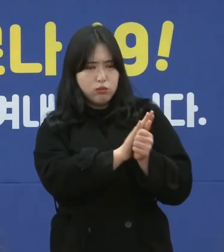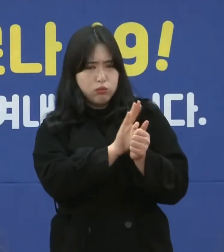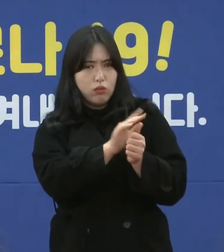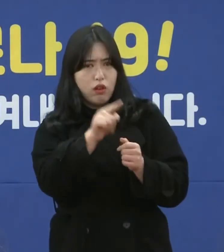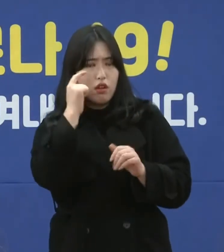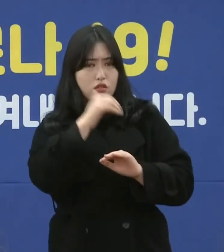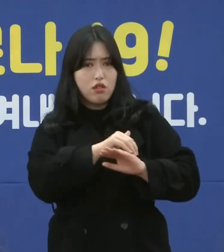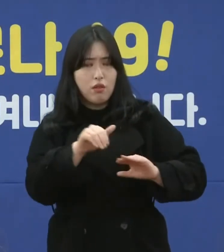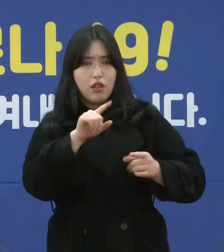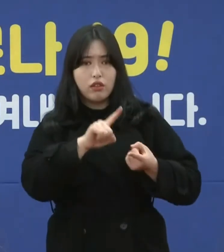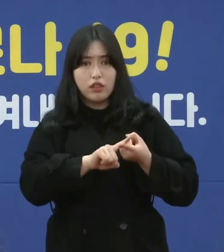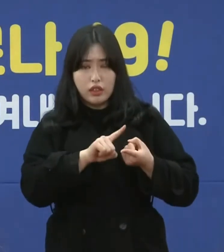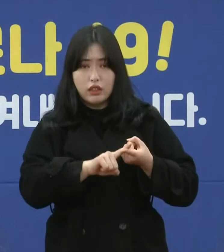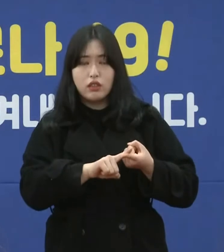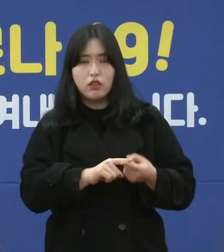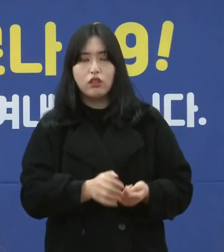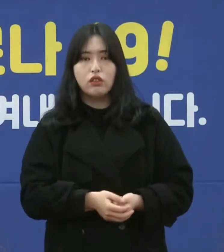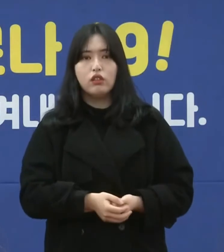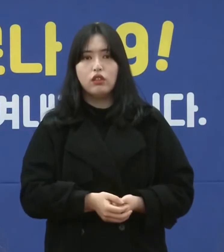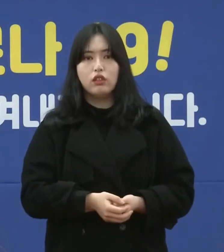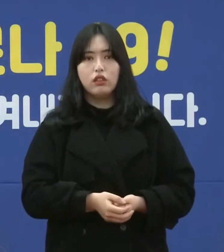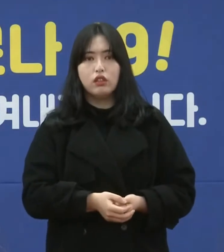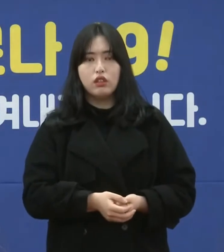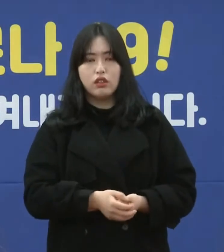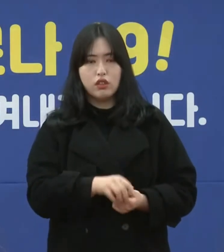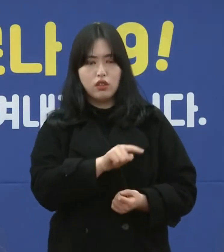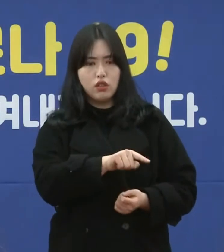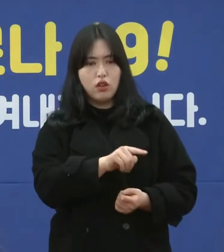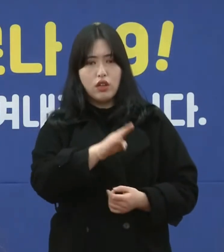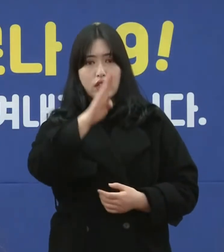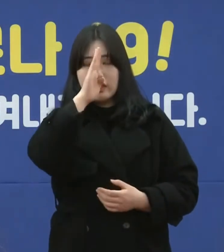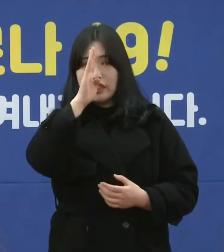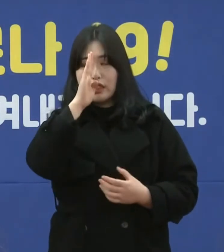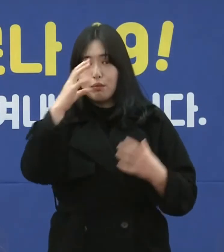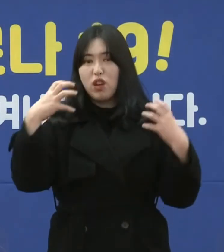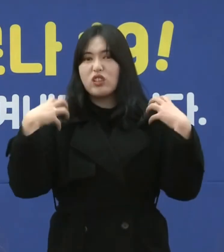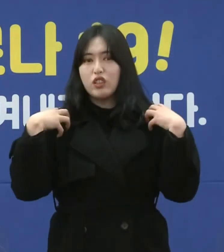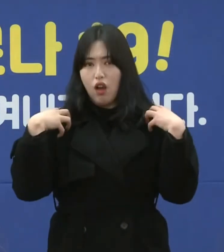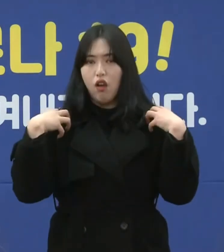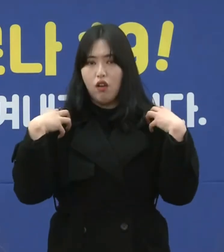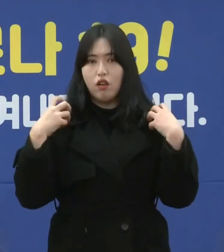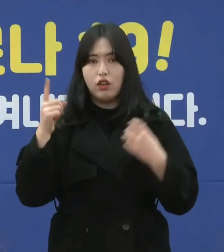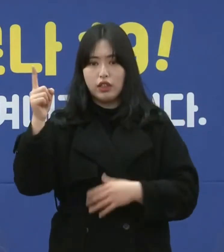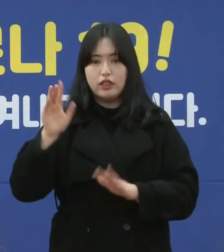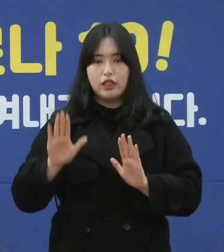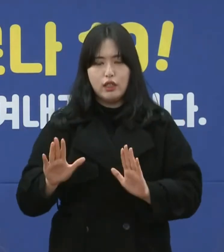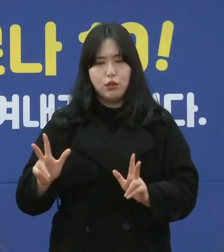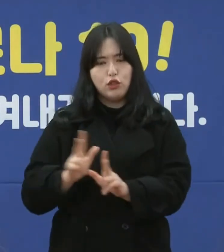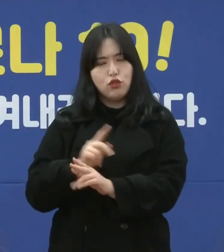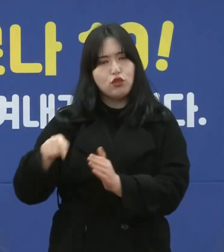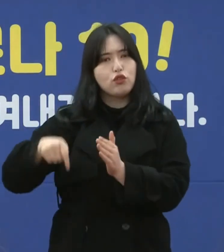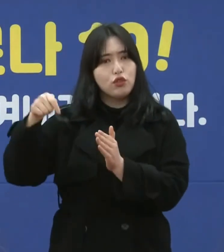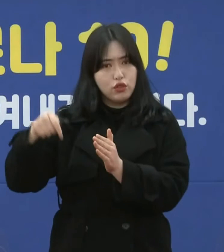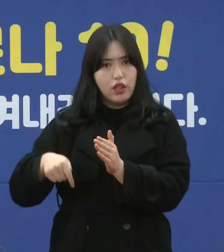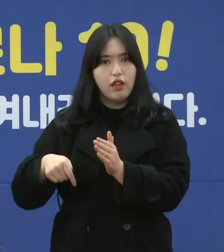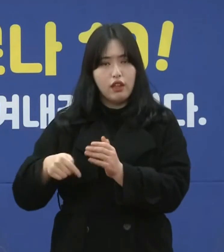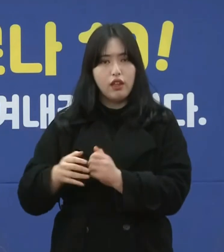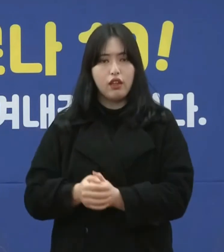백신과 관련해서는 질병청에서 아마 이번 주 내에